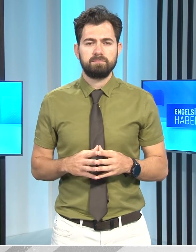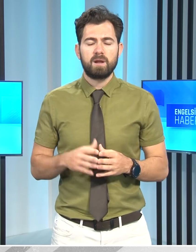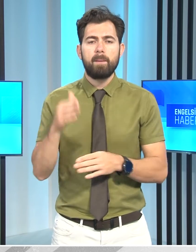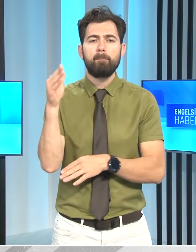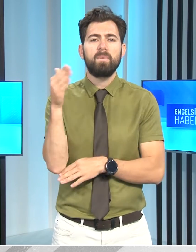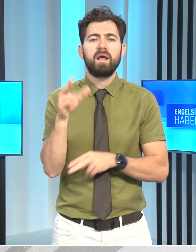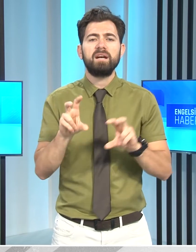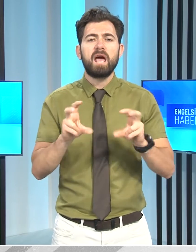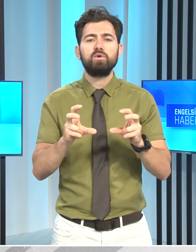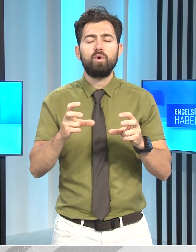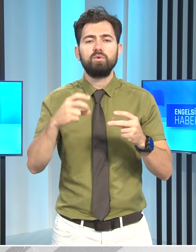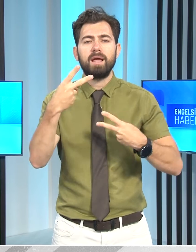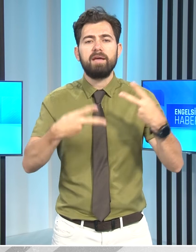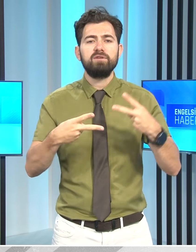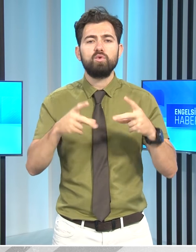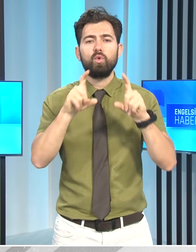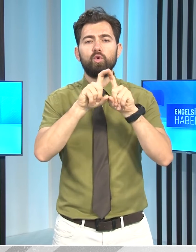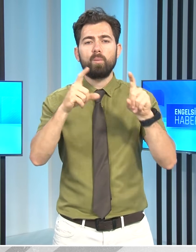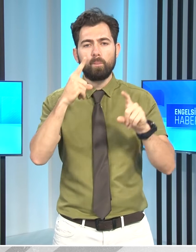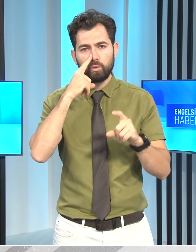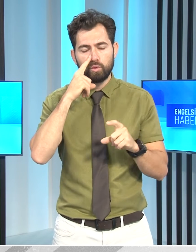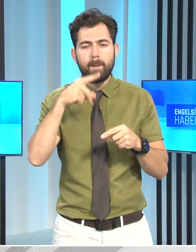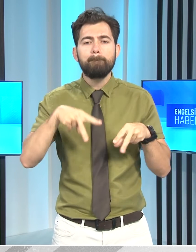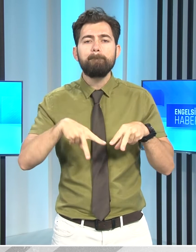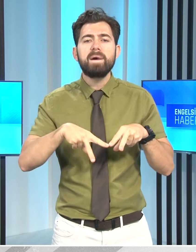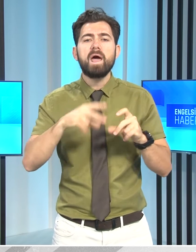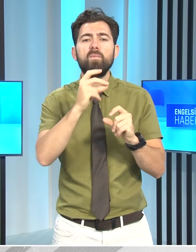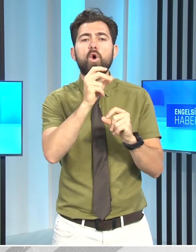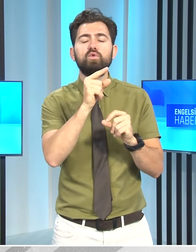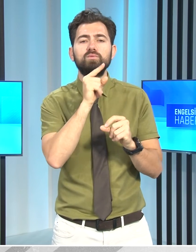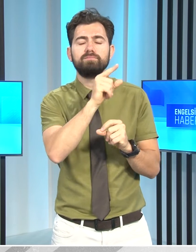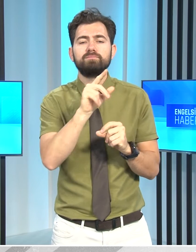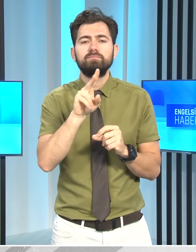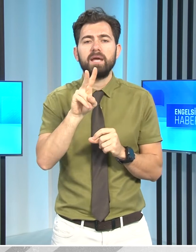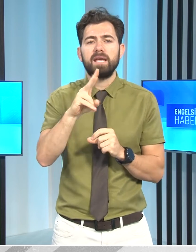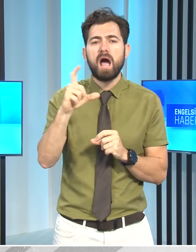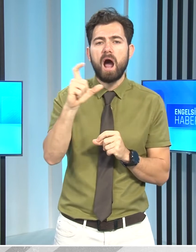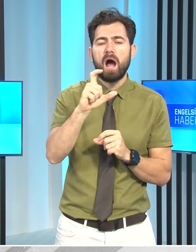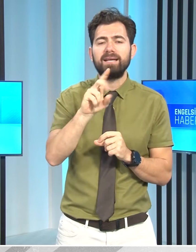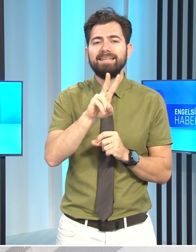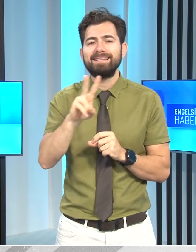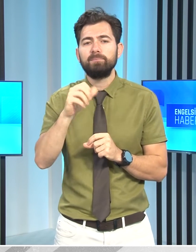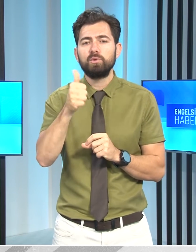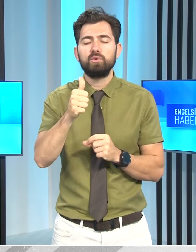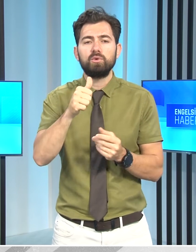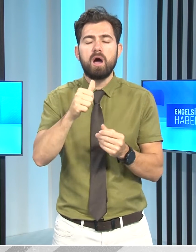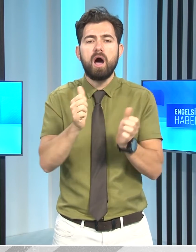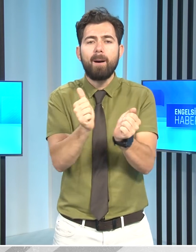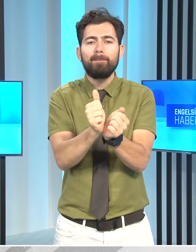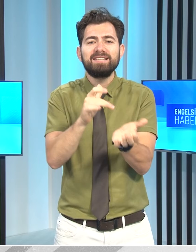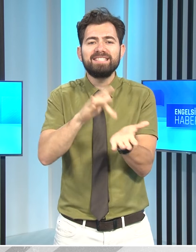Bayrak Radyo Televizyon Kurumu Müdürü Meryem Özkurt, iki ay hapis cezasına çarptırıldı.